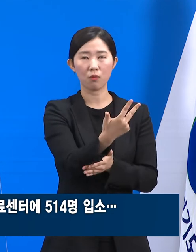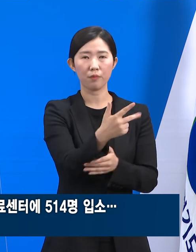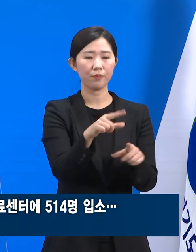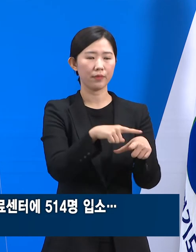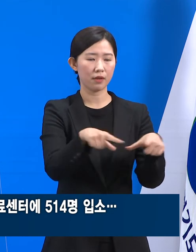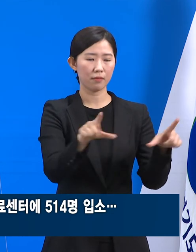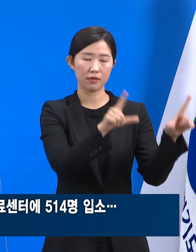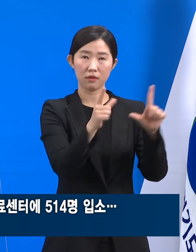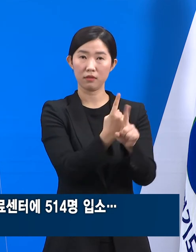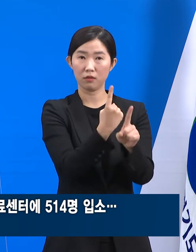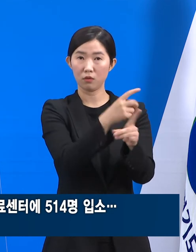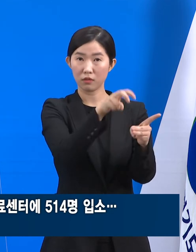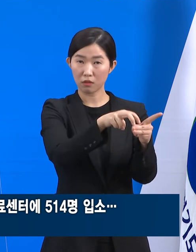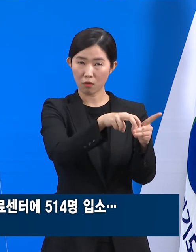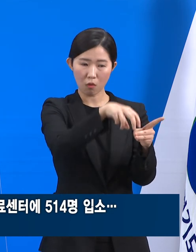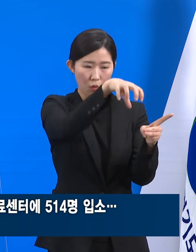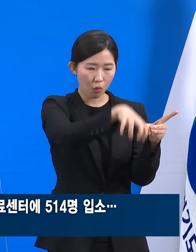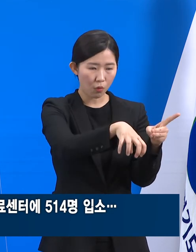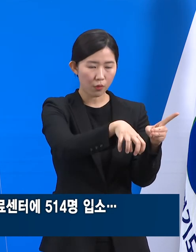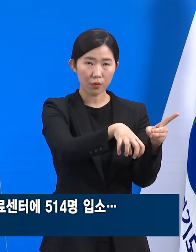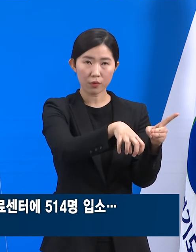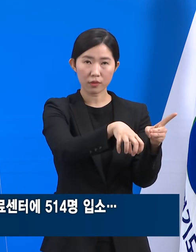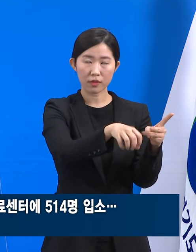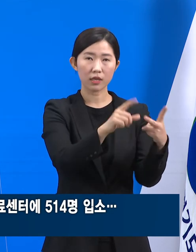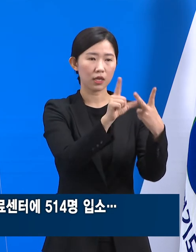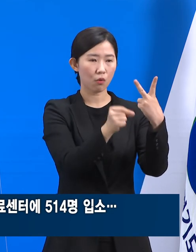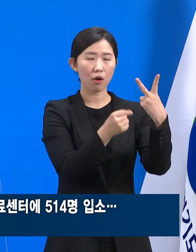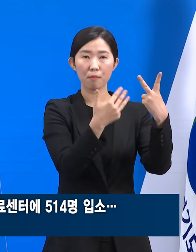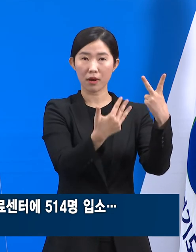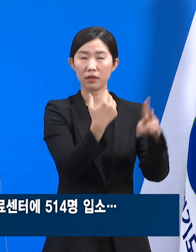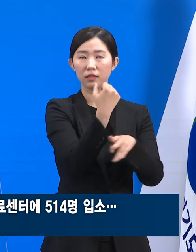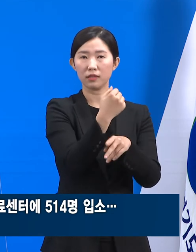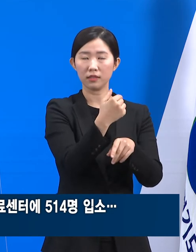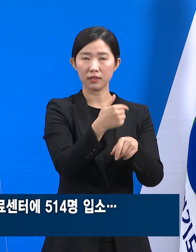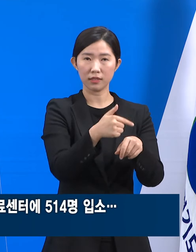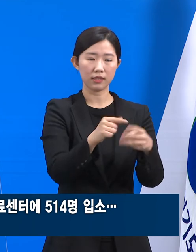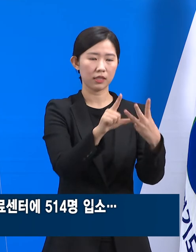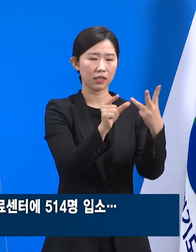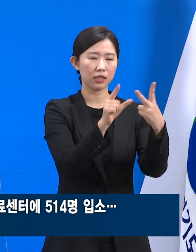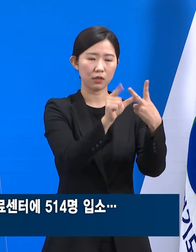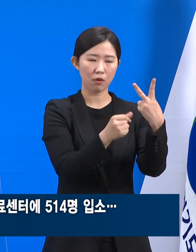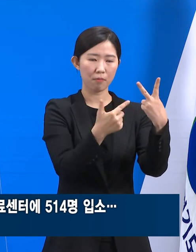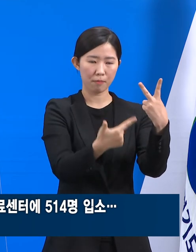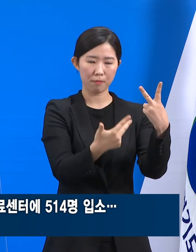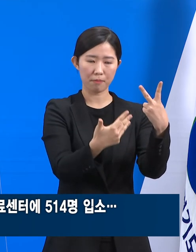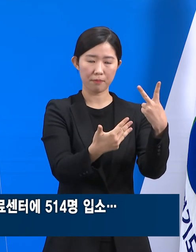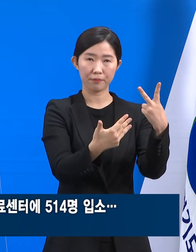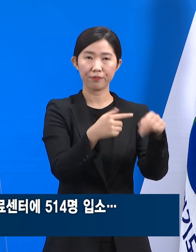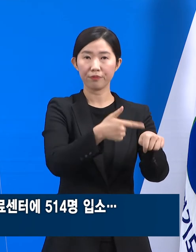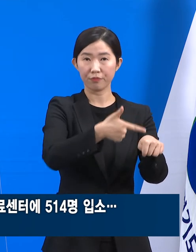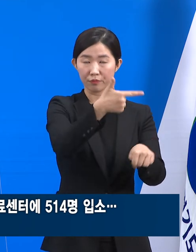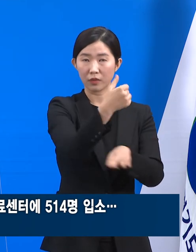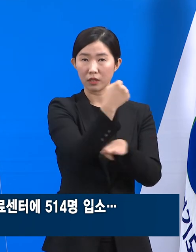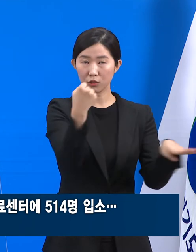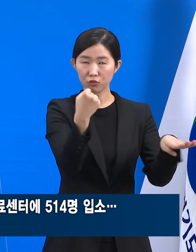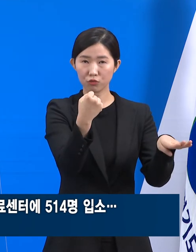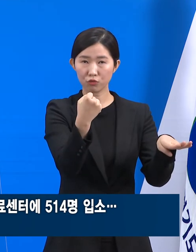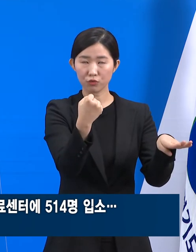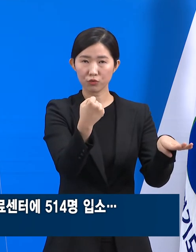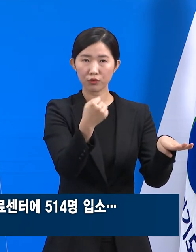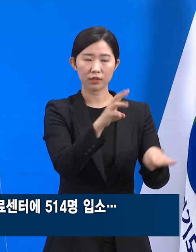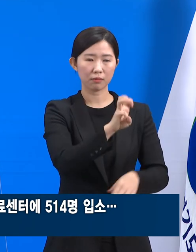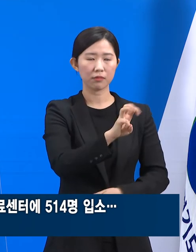2월 3일 18시 기준 514명이 입소해 38.4%의 가동률을